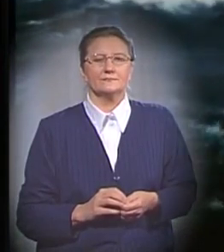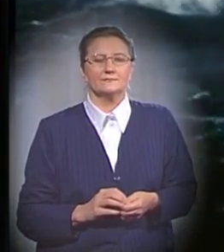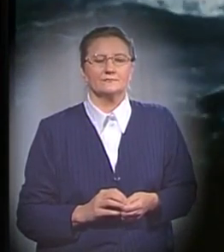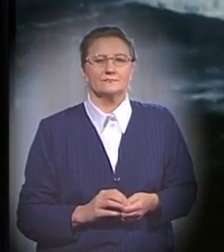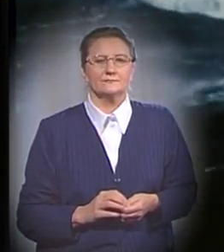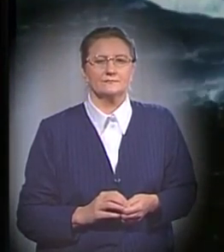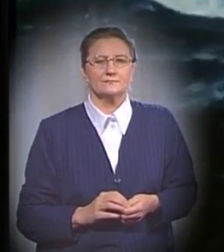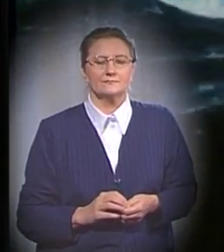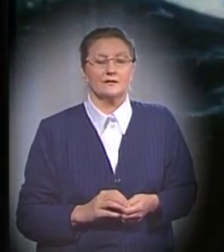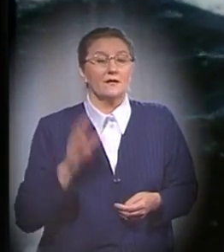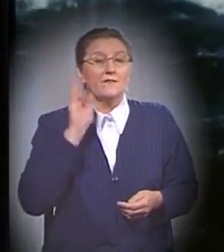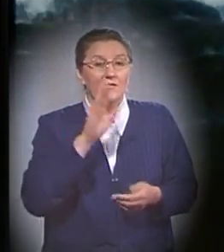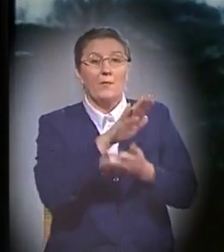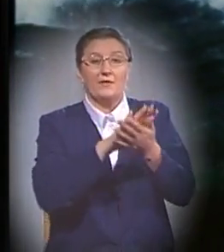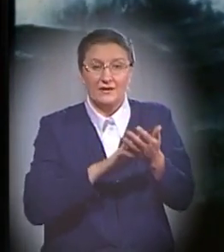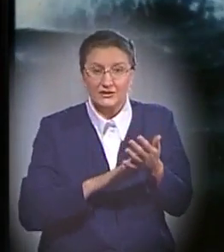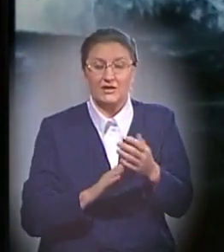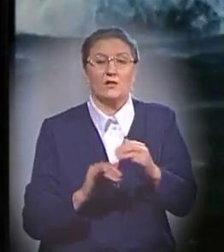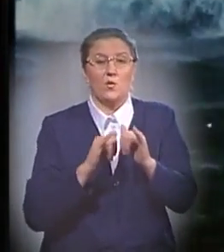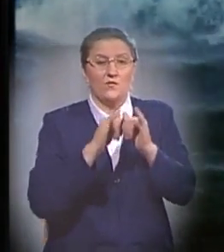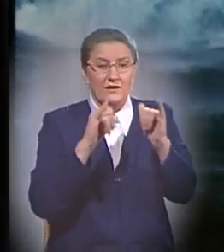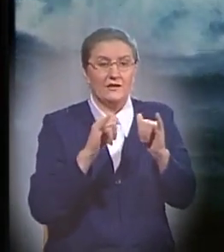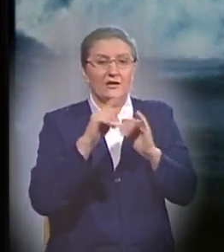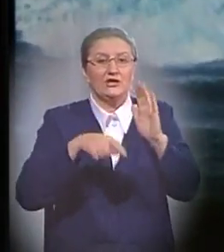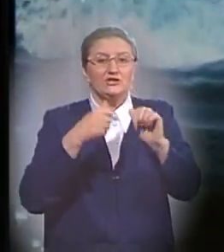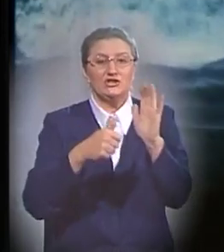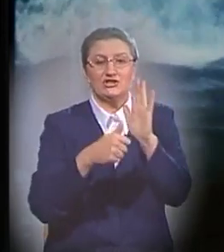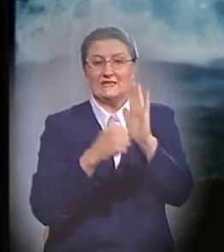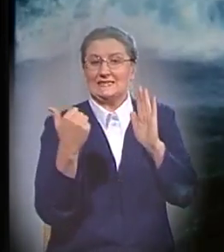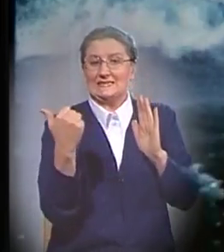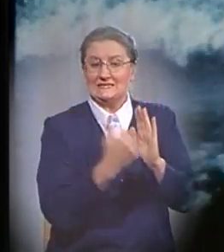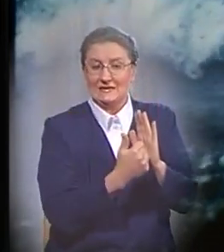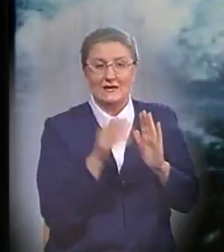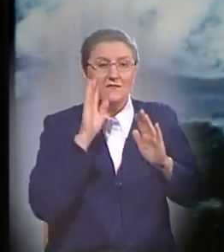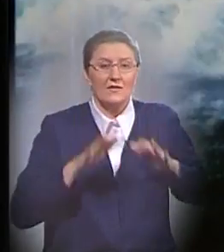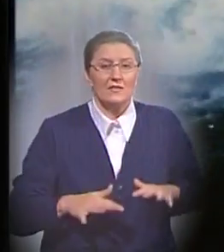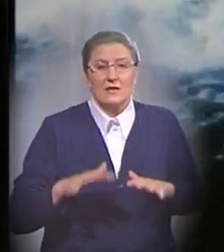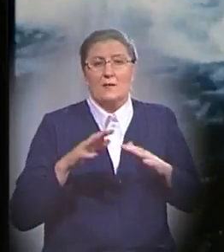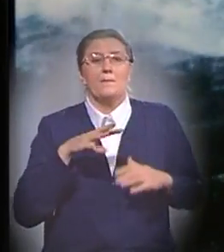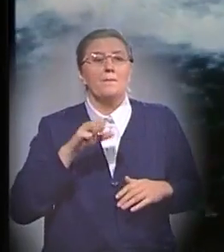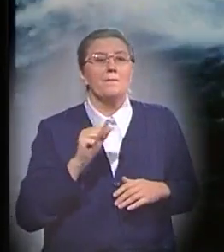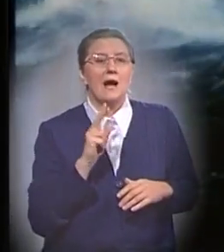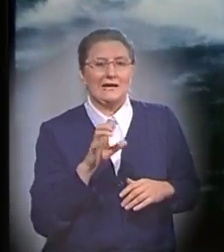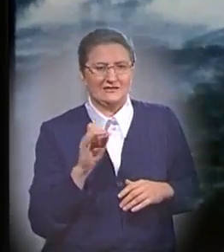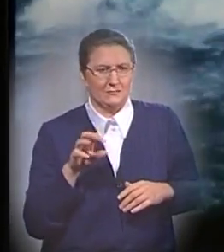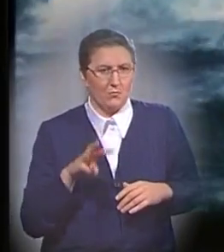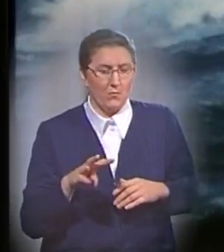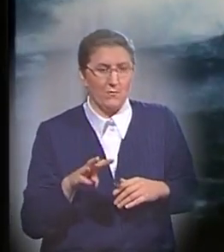Вода продолжала пребывать, и через шесть недель потоп достиг максимума. Вода покрыла горы,